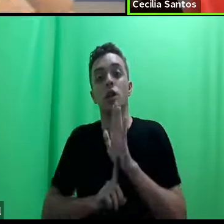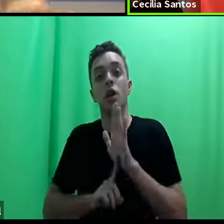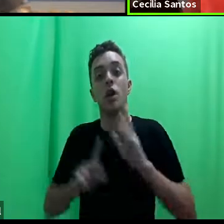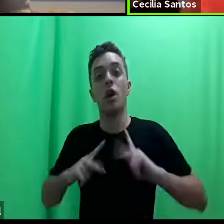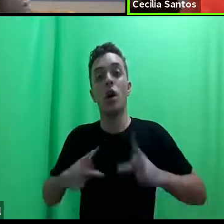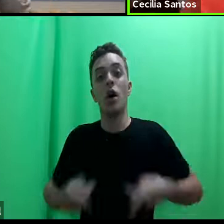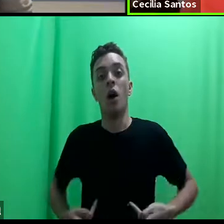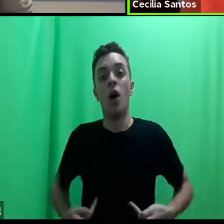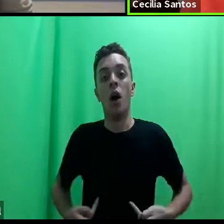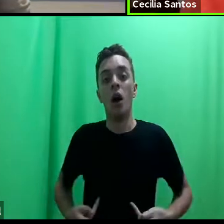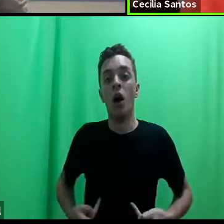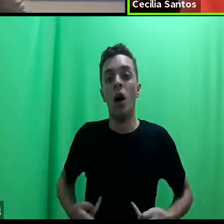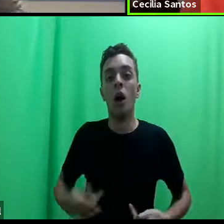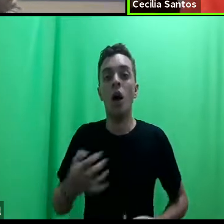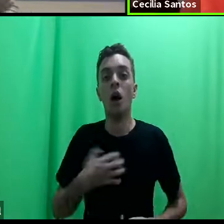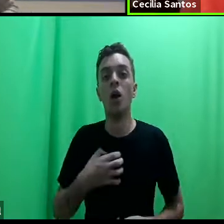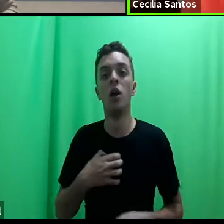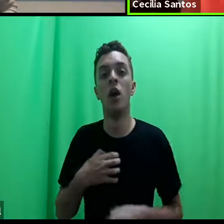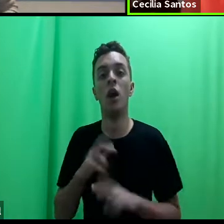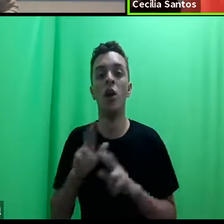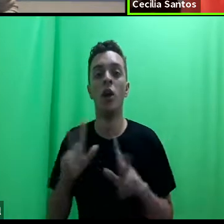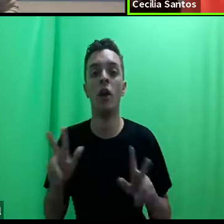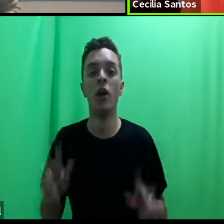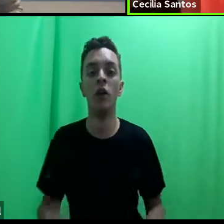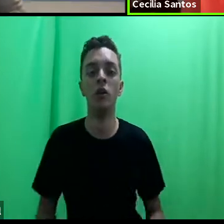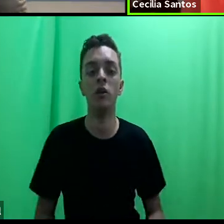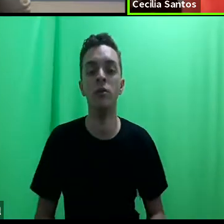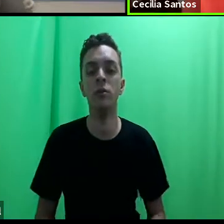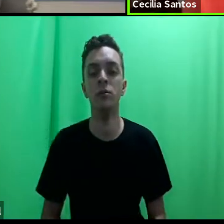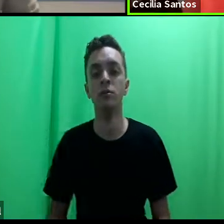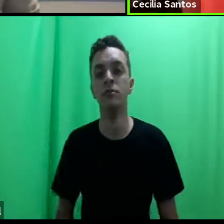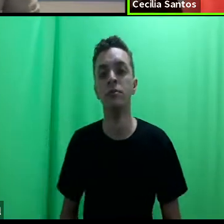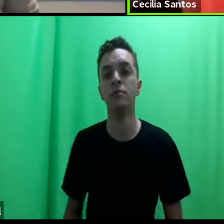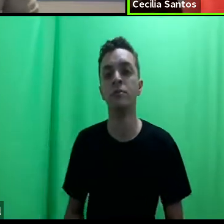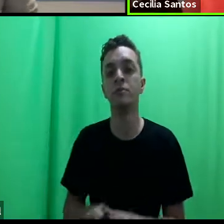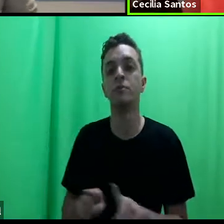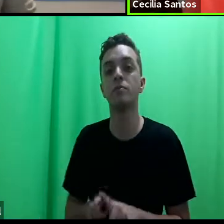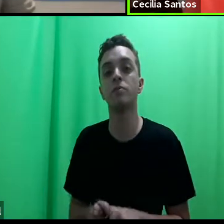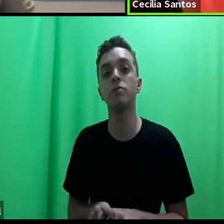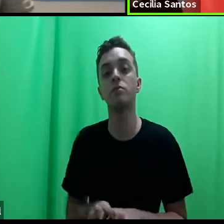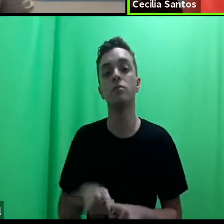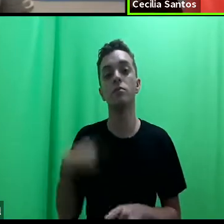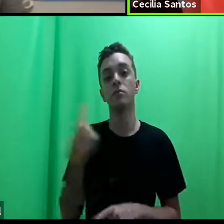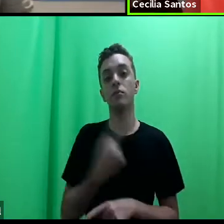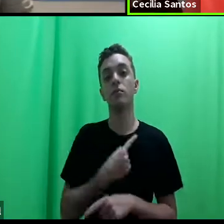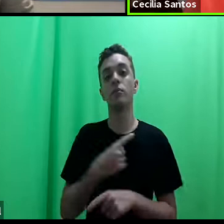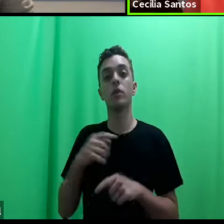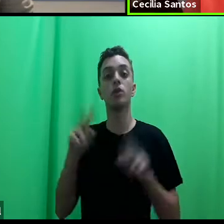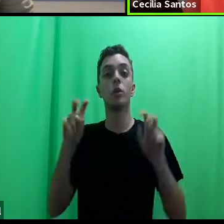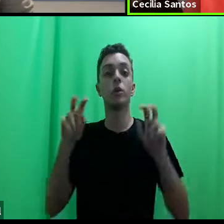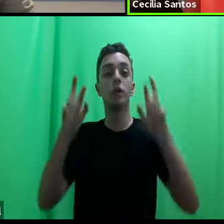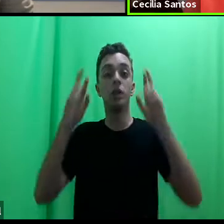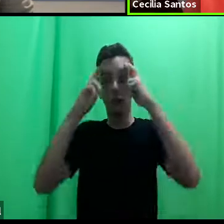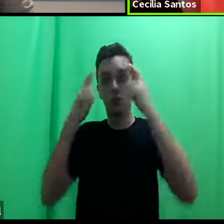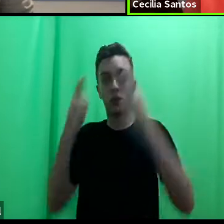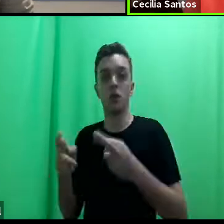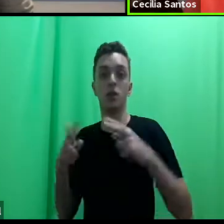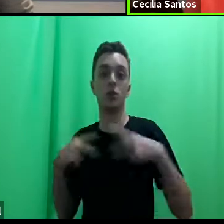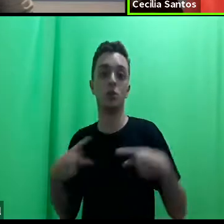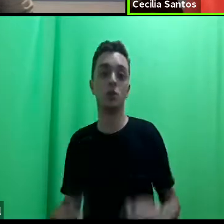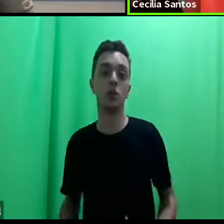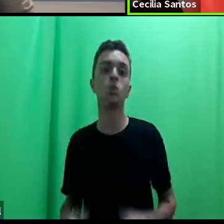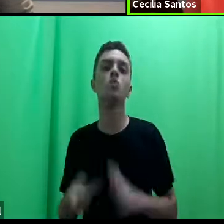de uma maneira variada. A própria noção de dignidade humana, o que é que